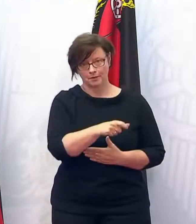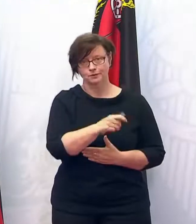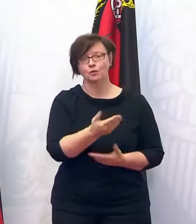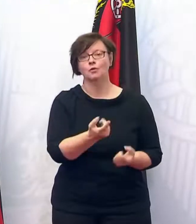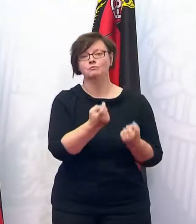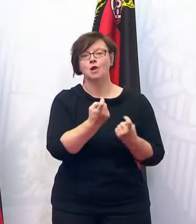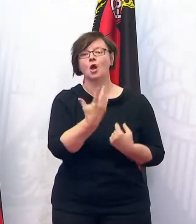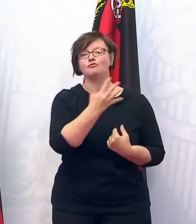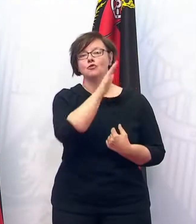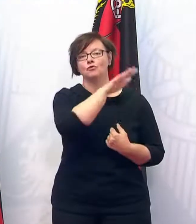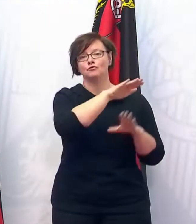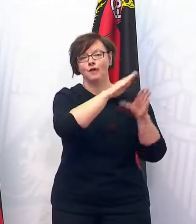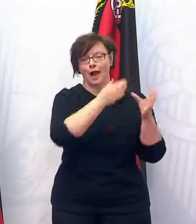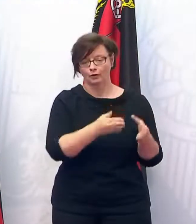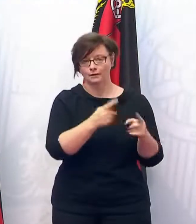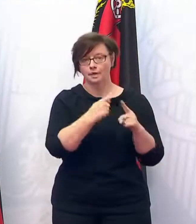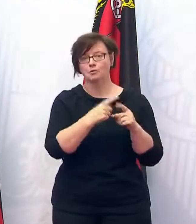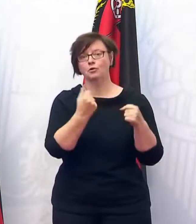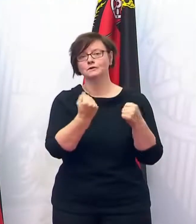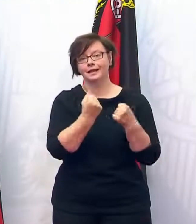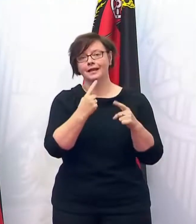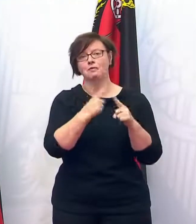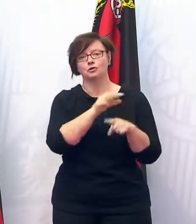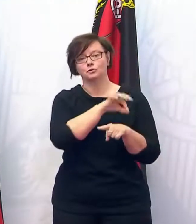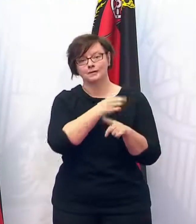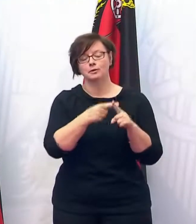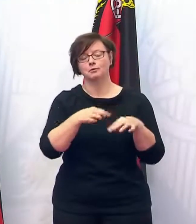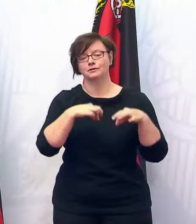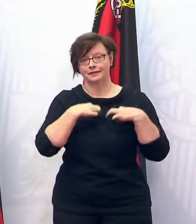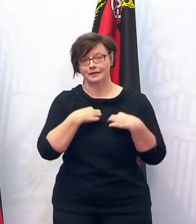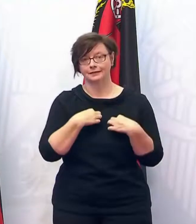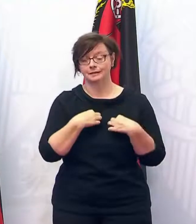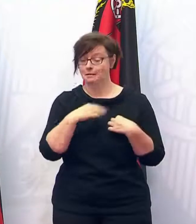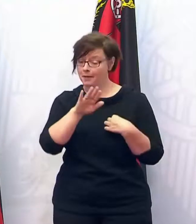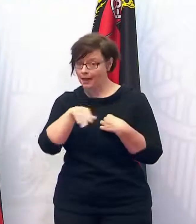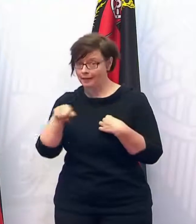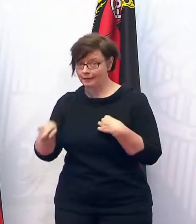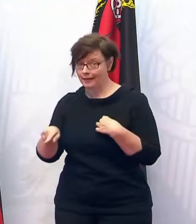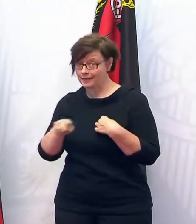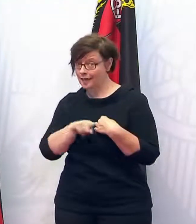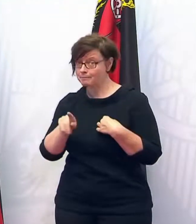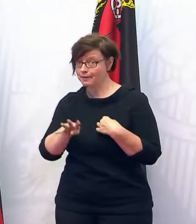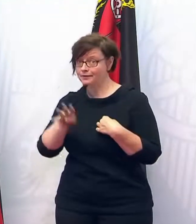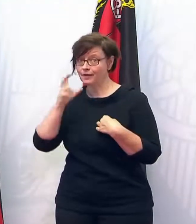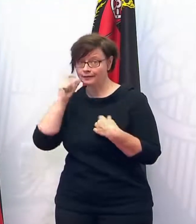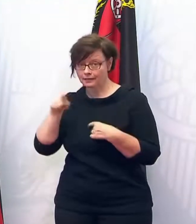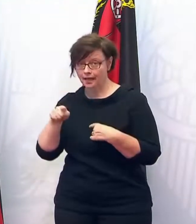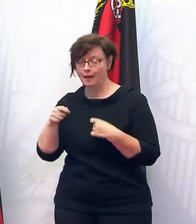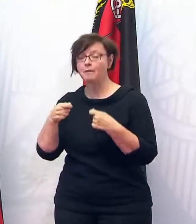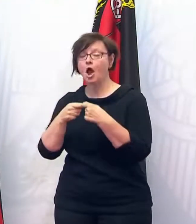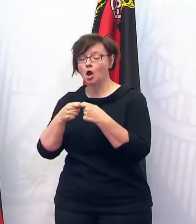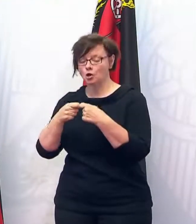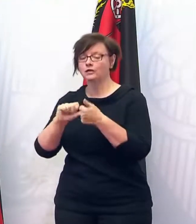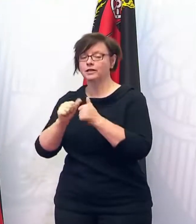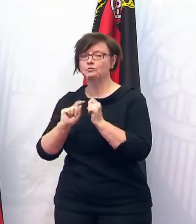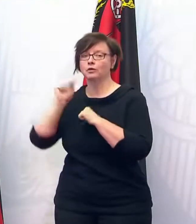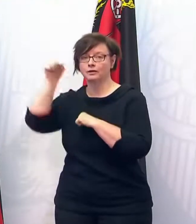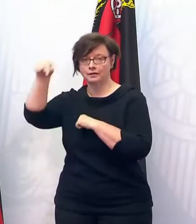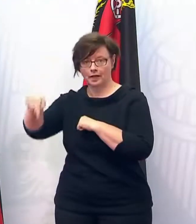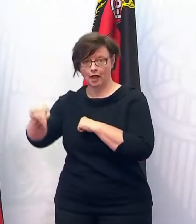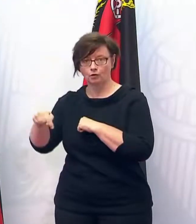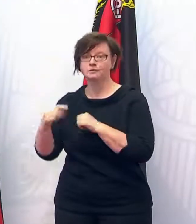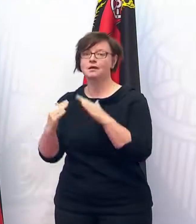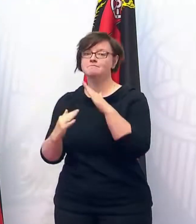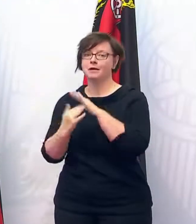fünf Haushalten plus Trainer, plus Geimpfte und so weiter. Für die Kinder bis 14 Jahren gilt auch Kontaktsport draußen mit